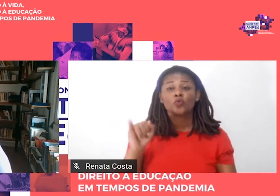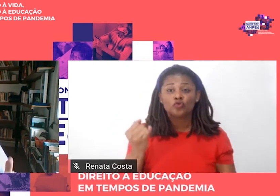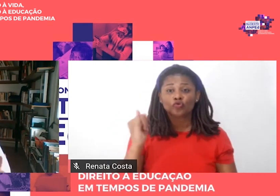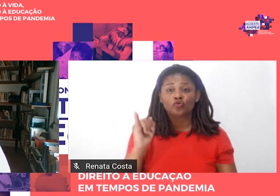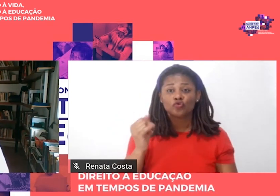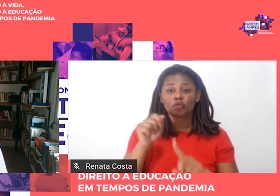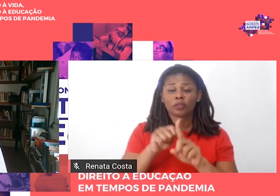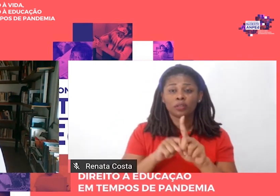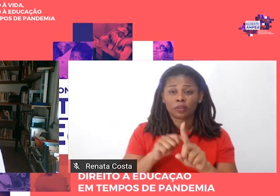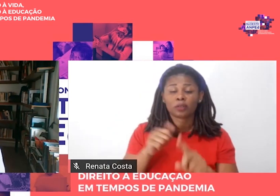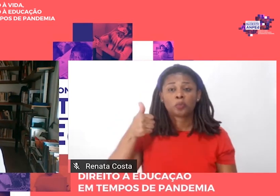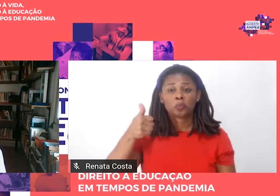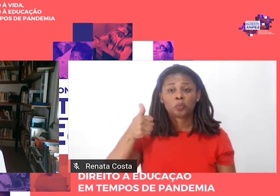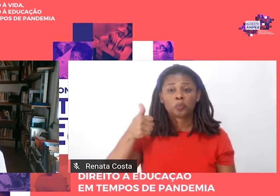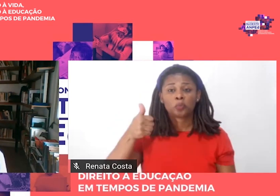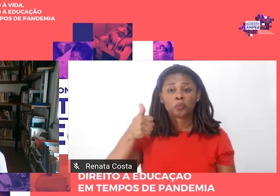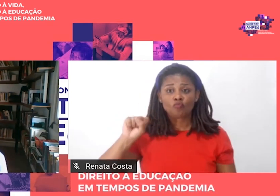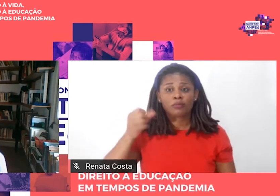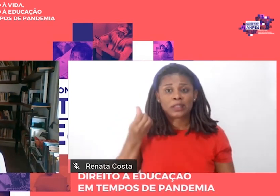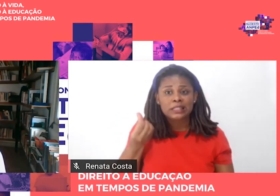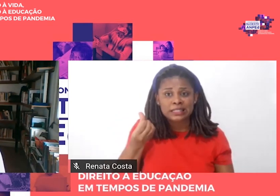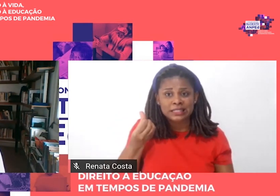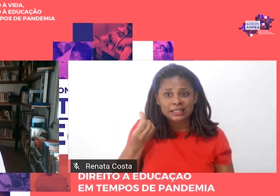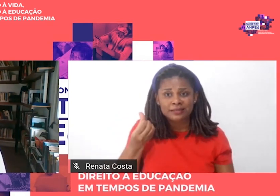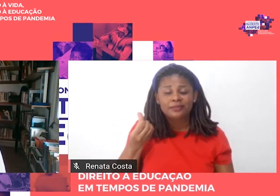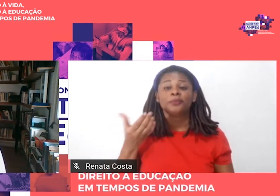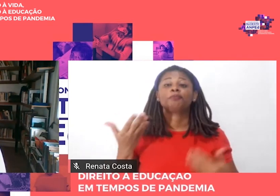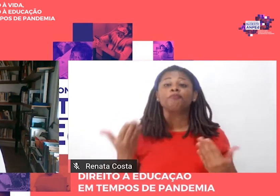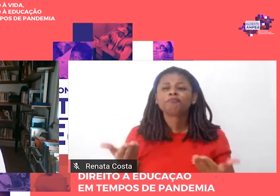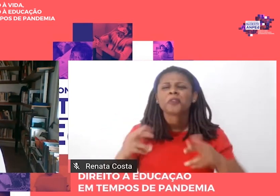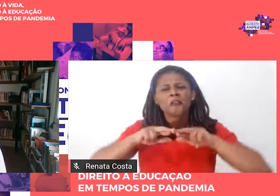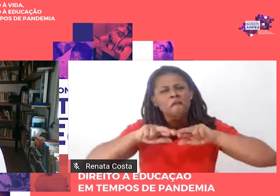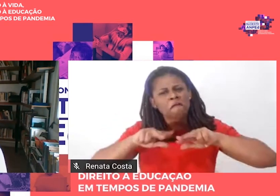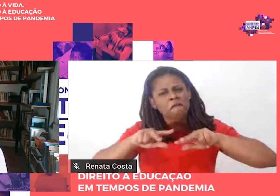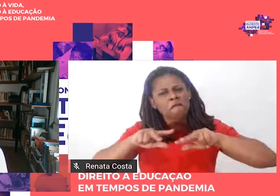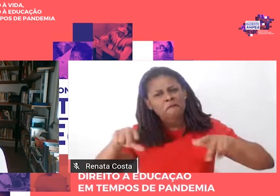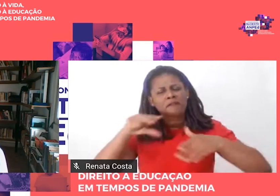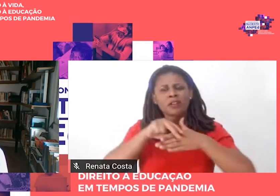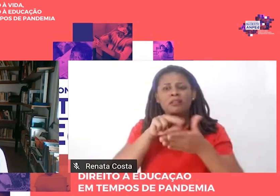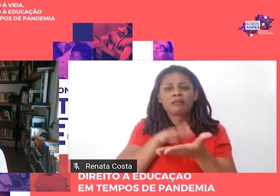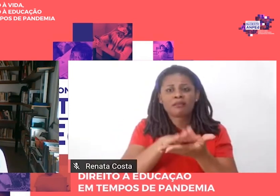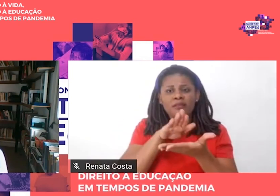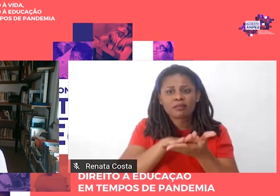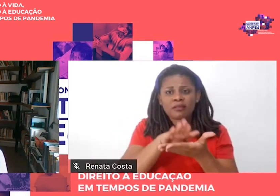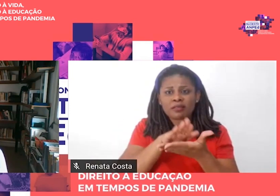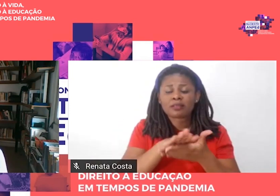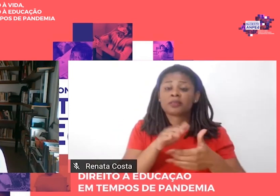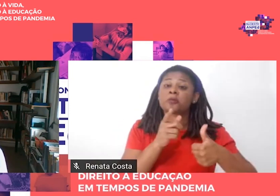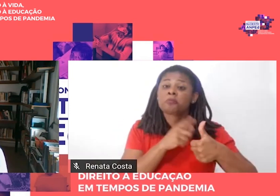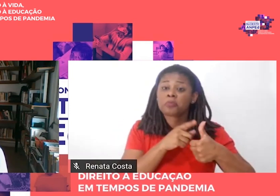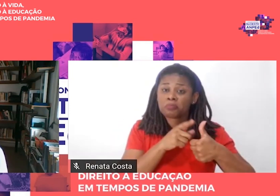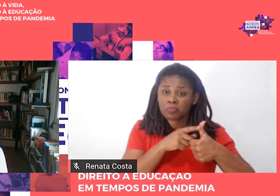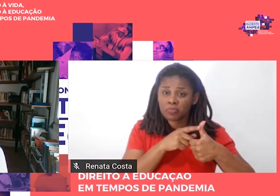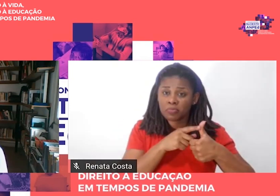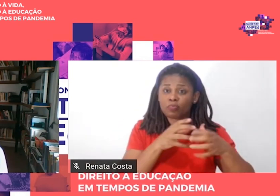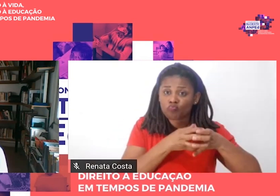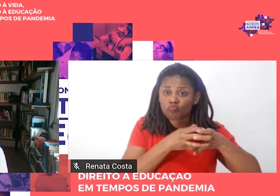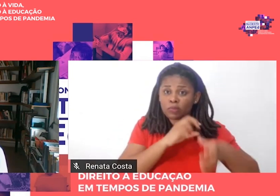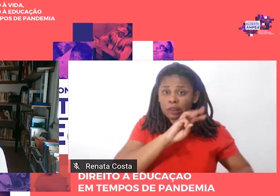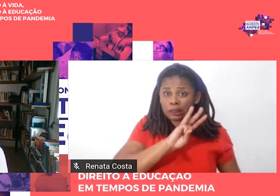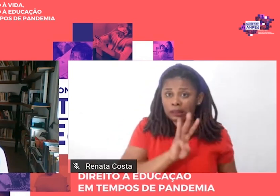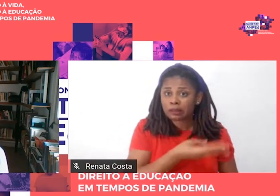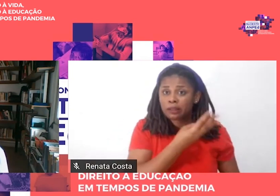acontece que, aí, as edições eram, primeiro, três mil exemplares e depois